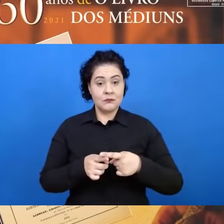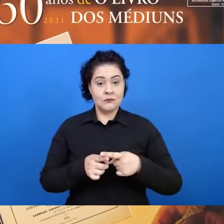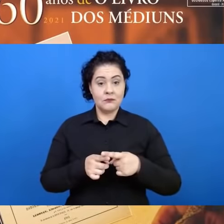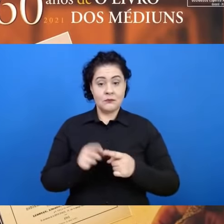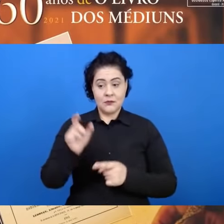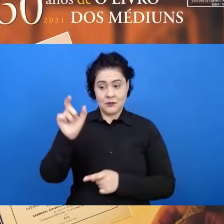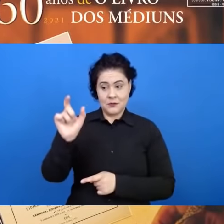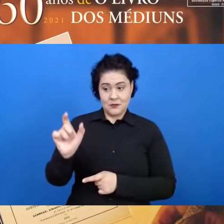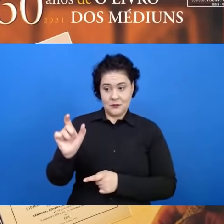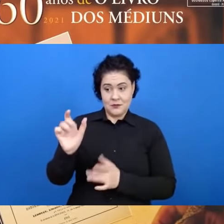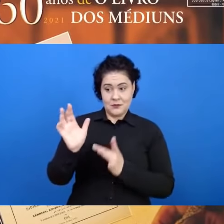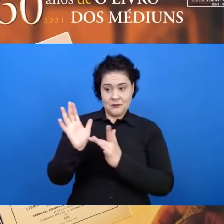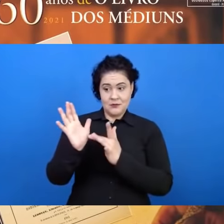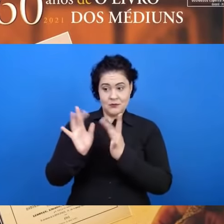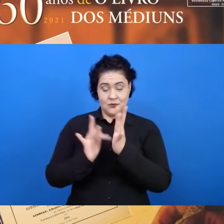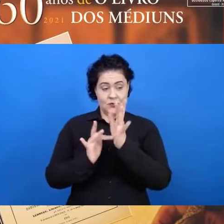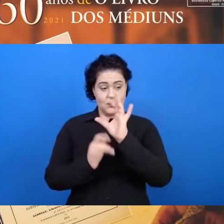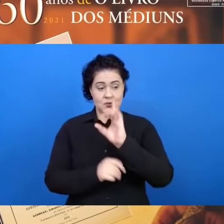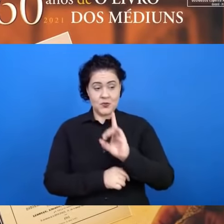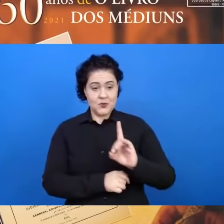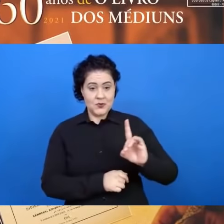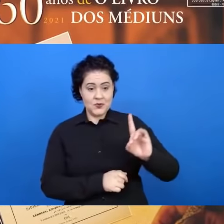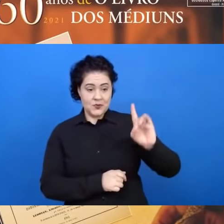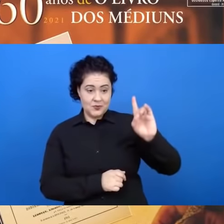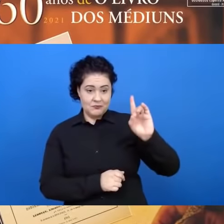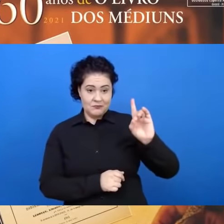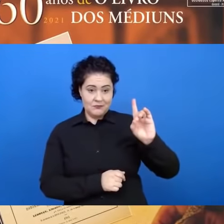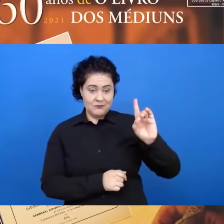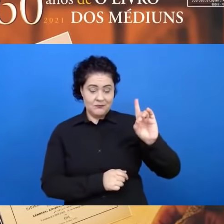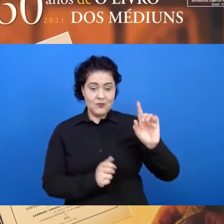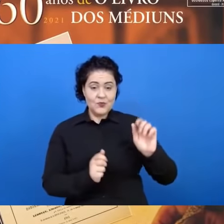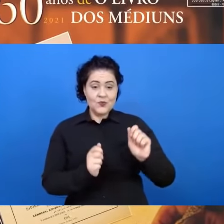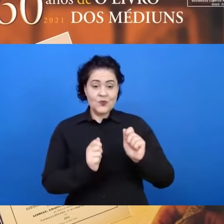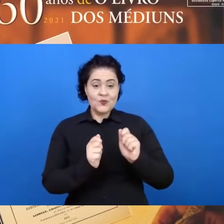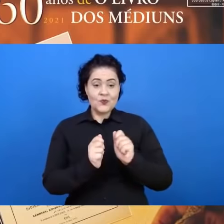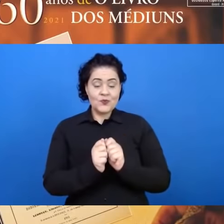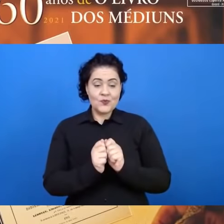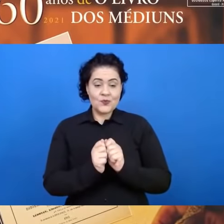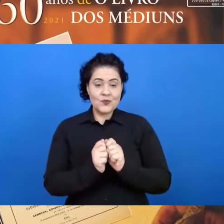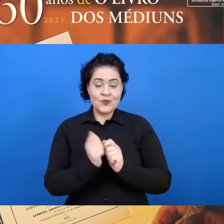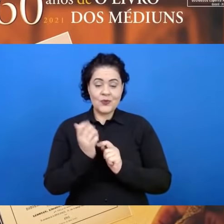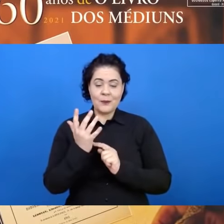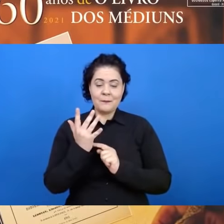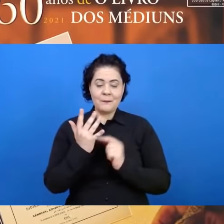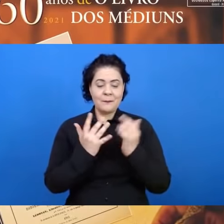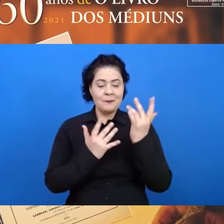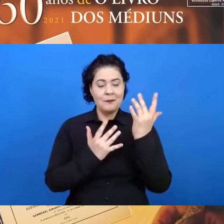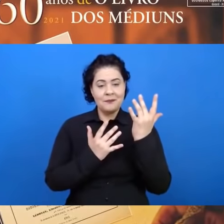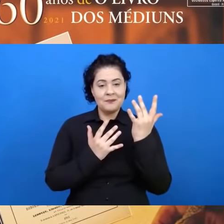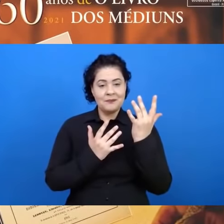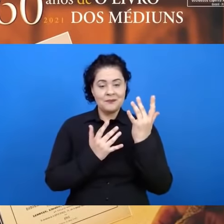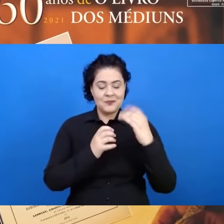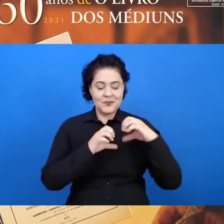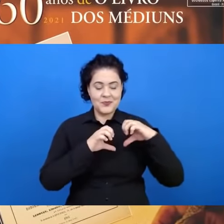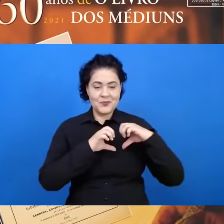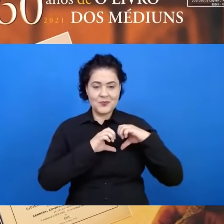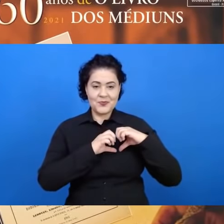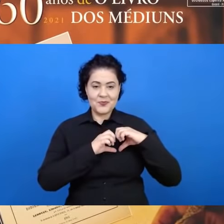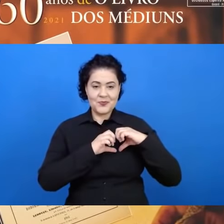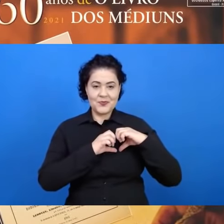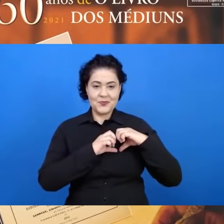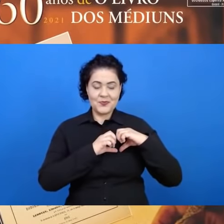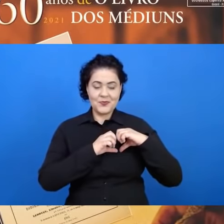vem como Deus por meio daquelas mãos e daquele coração pudessem operar.